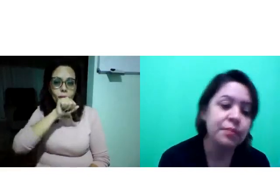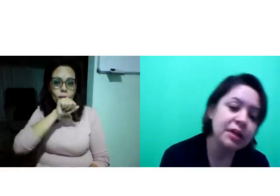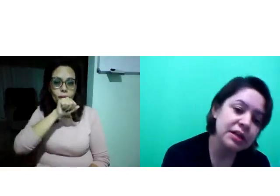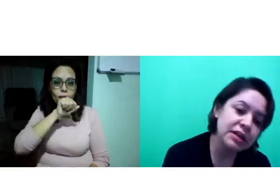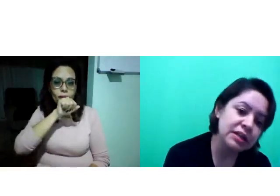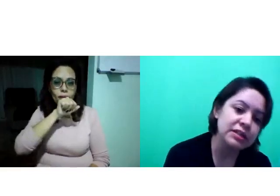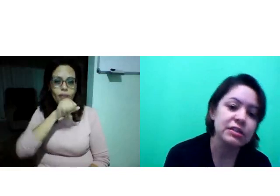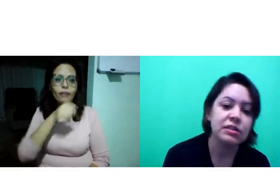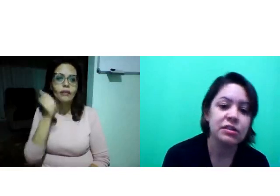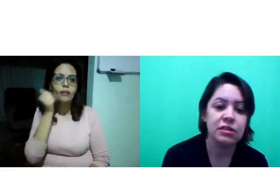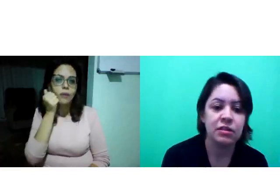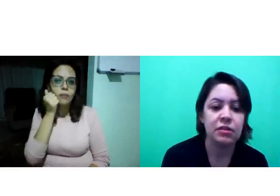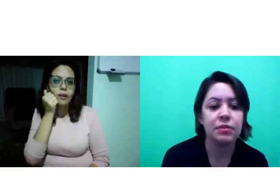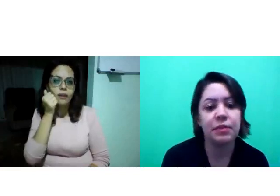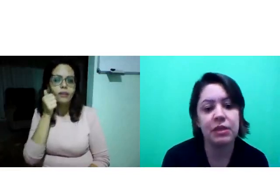mãe,